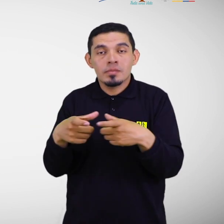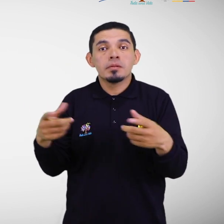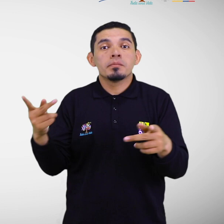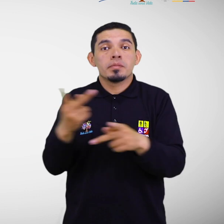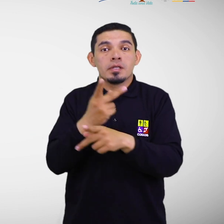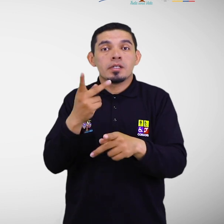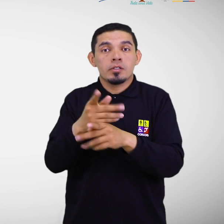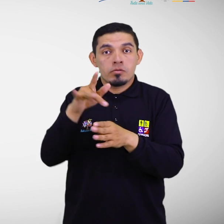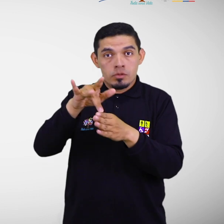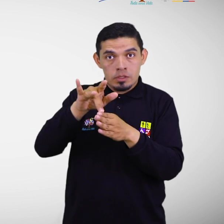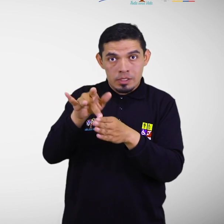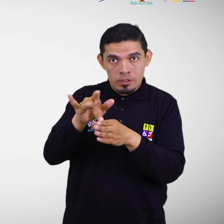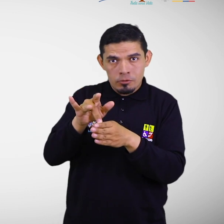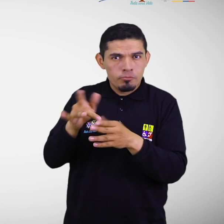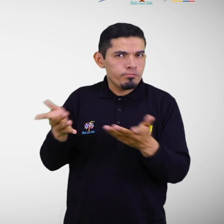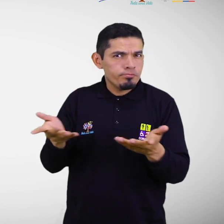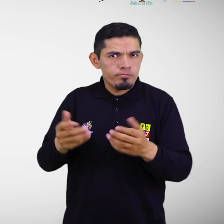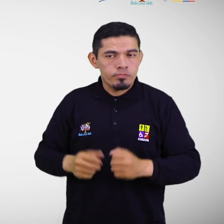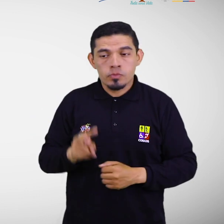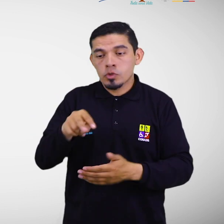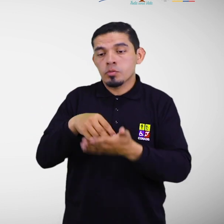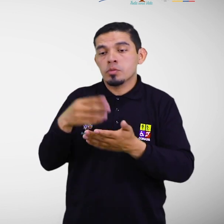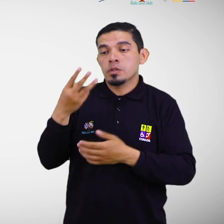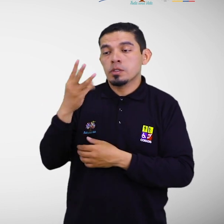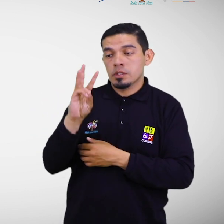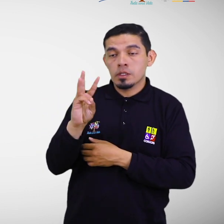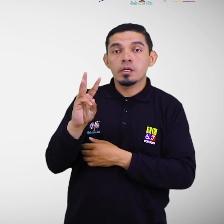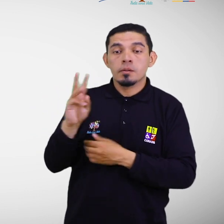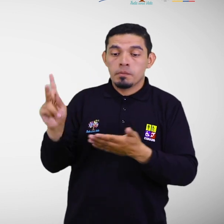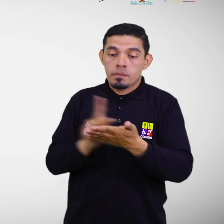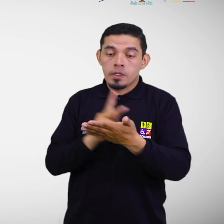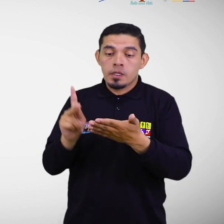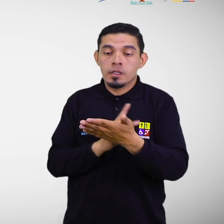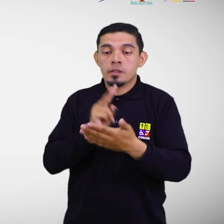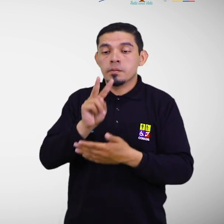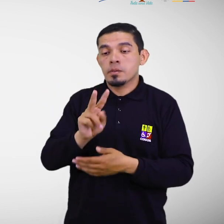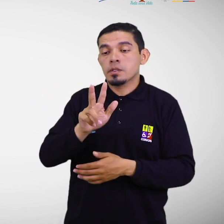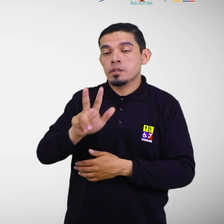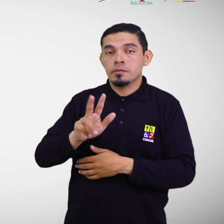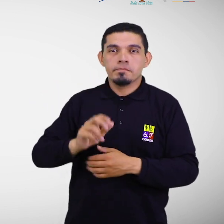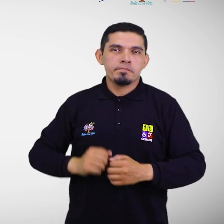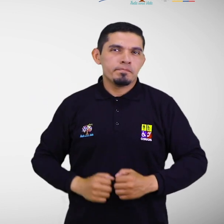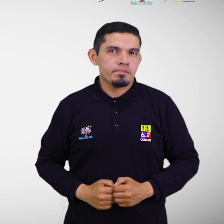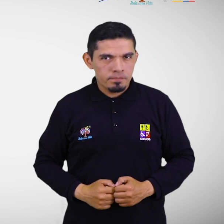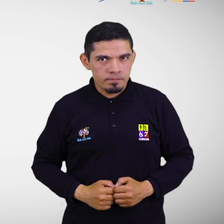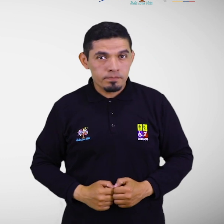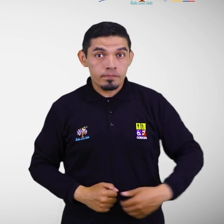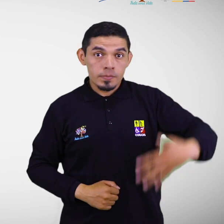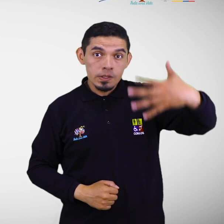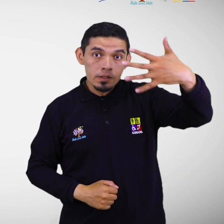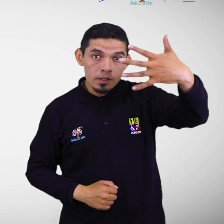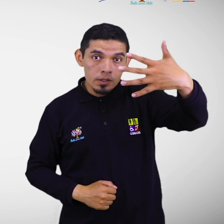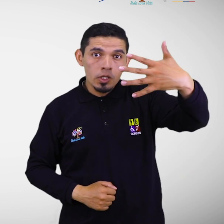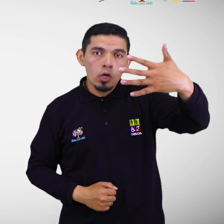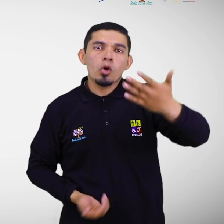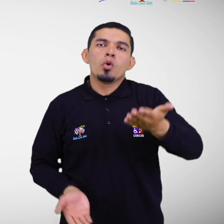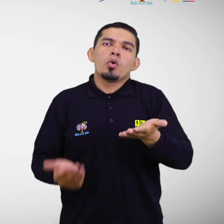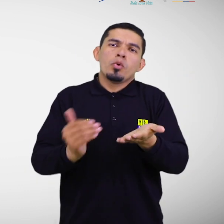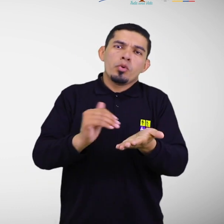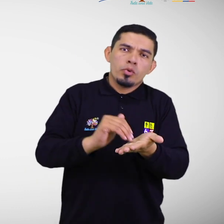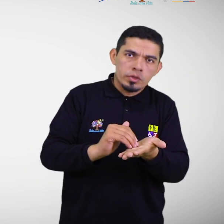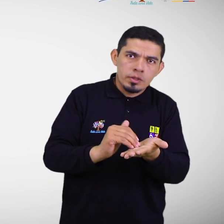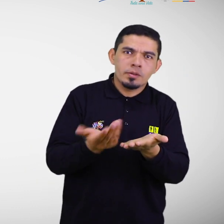del Riesgo de Desastres, 2016, p. 23. 5. Recuperación,